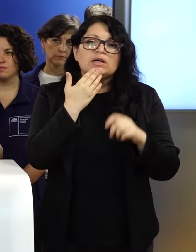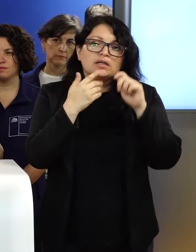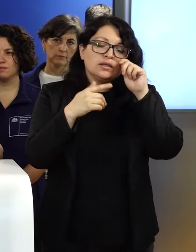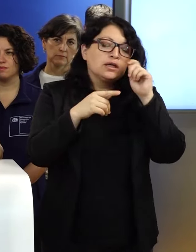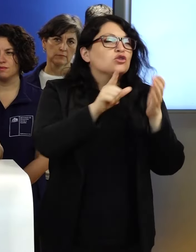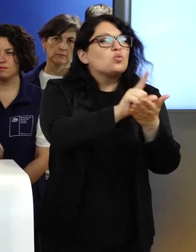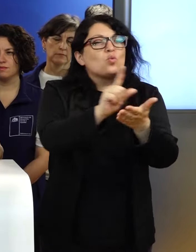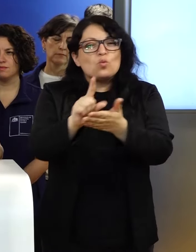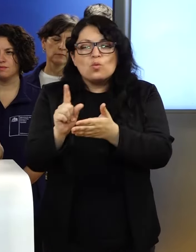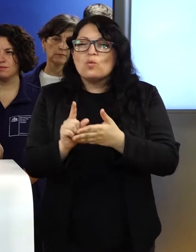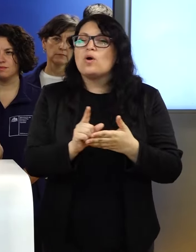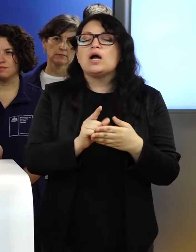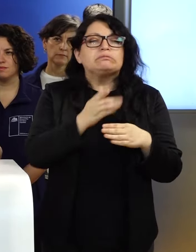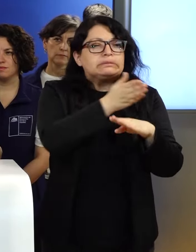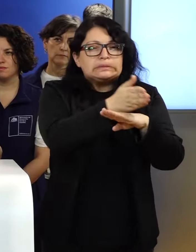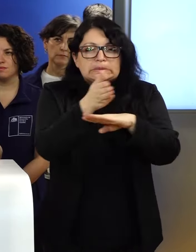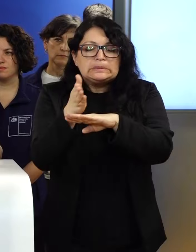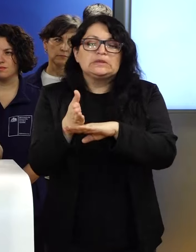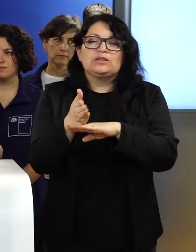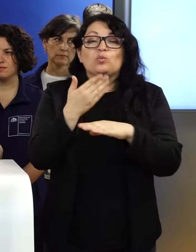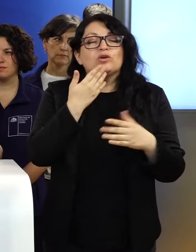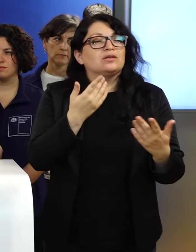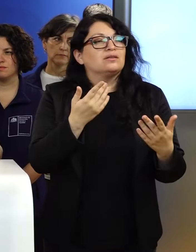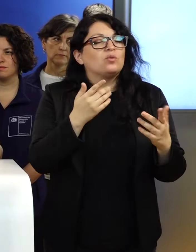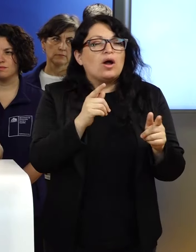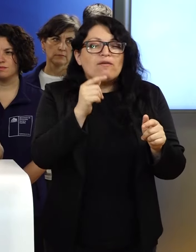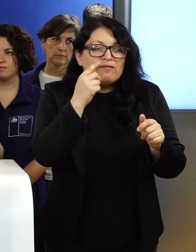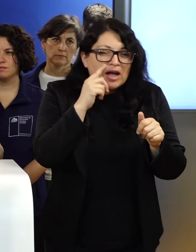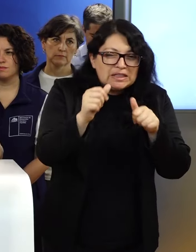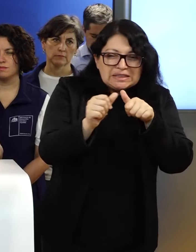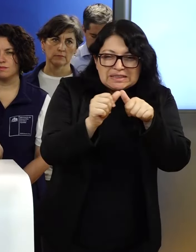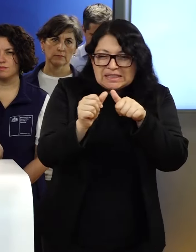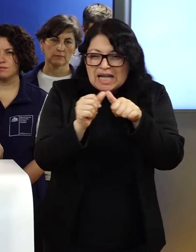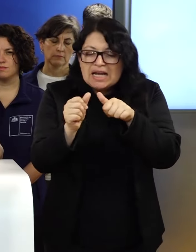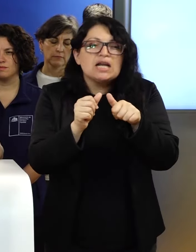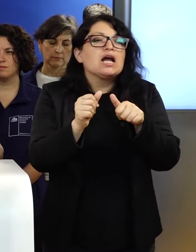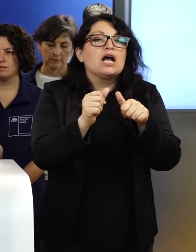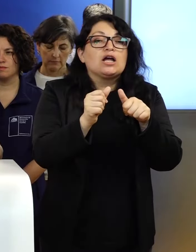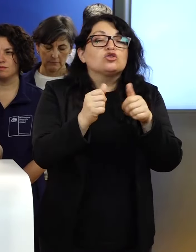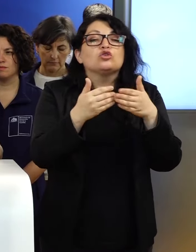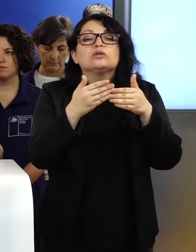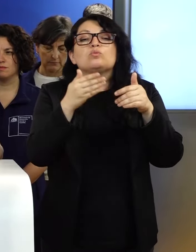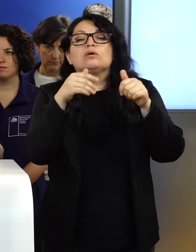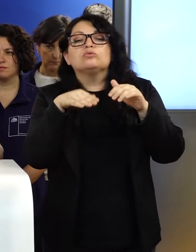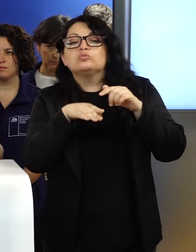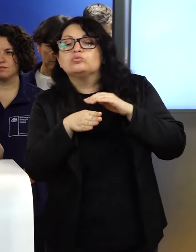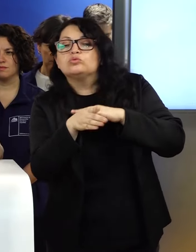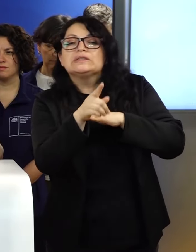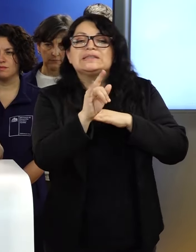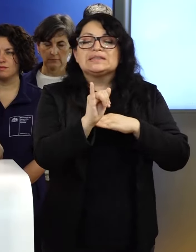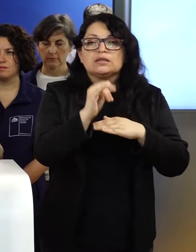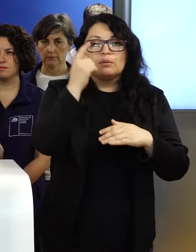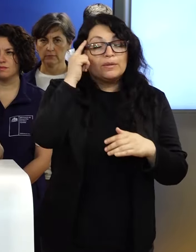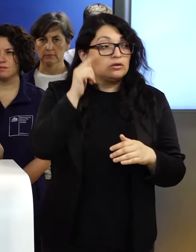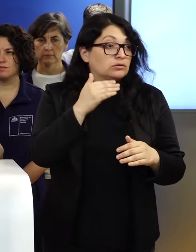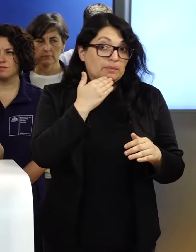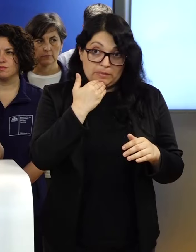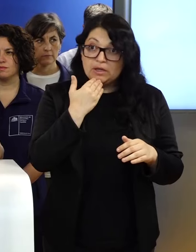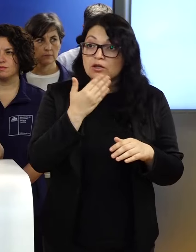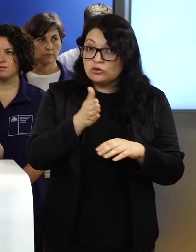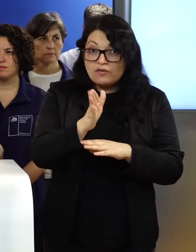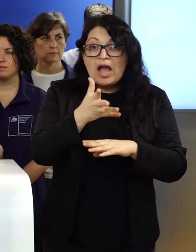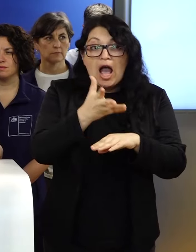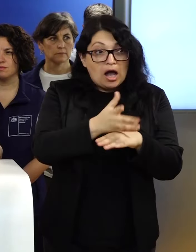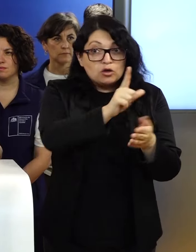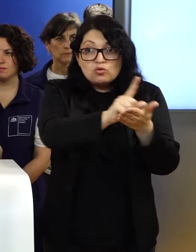terreno, estando lo más cerca posible de los lugares donde se hace accesible entrar, pero todavía tenemos gran parte del